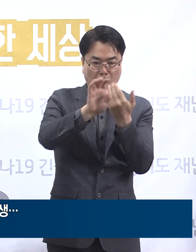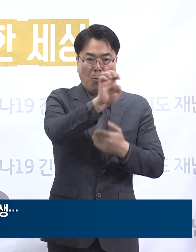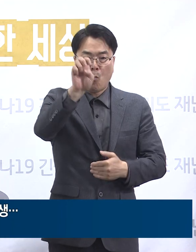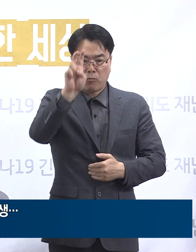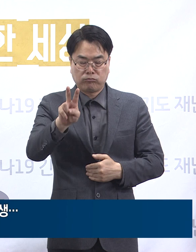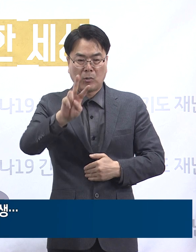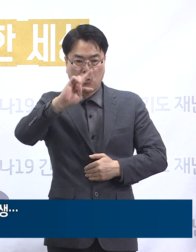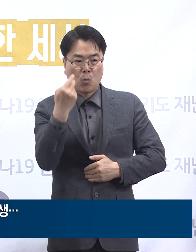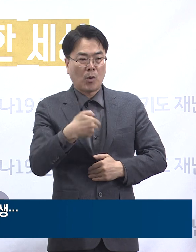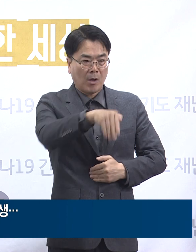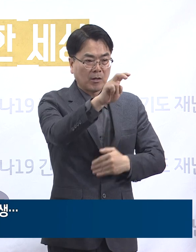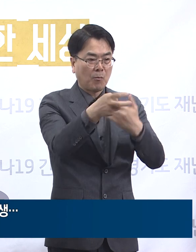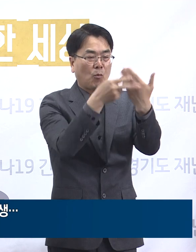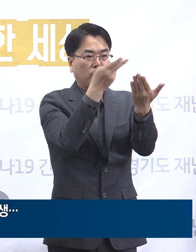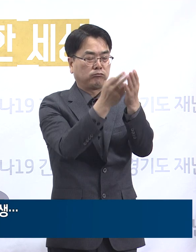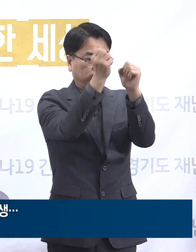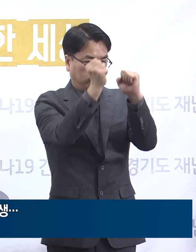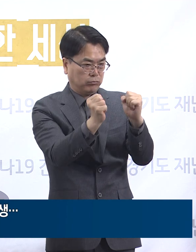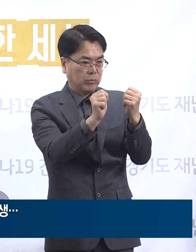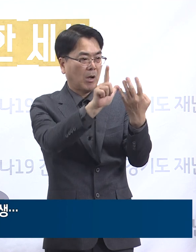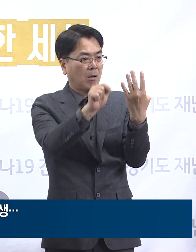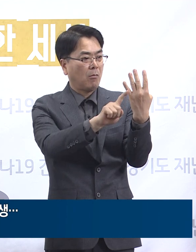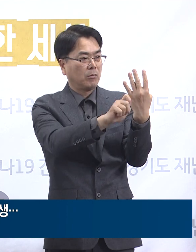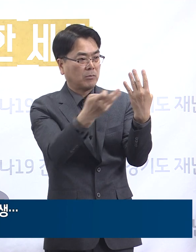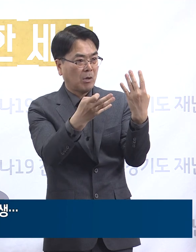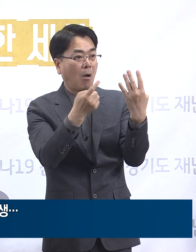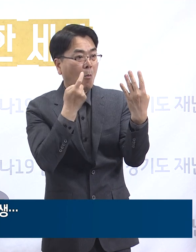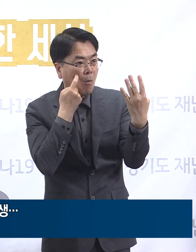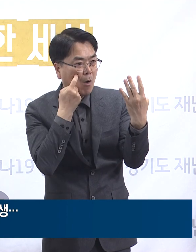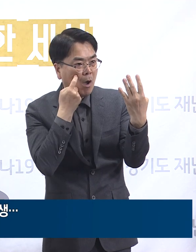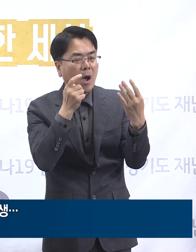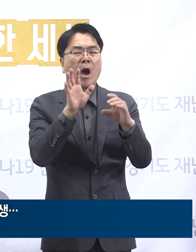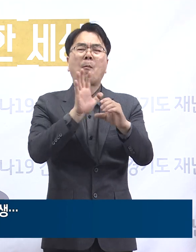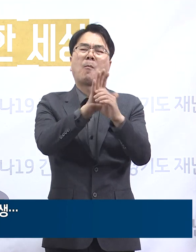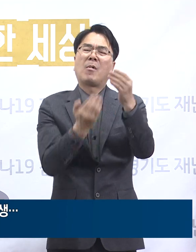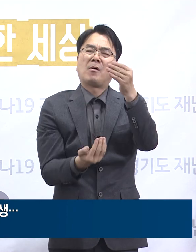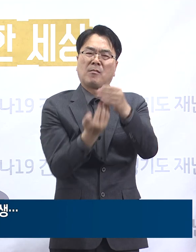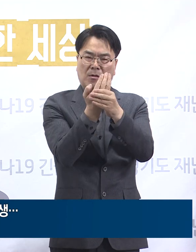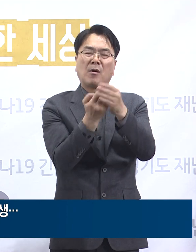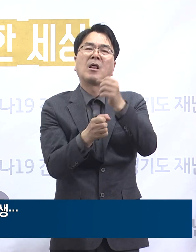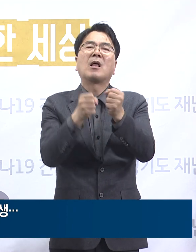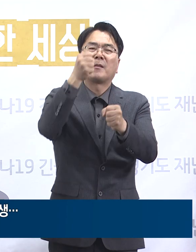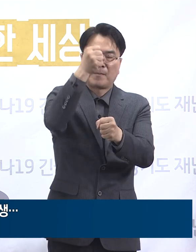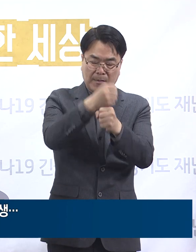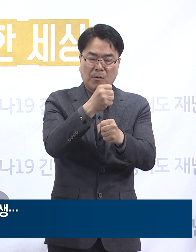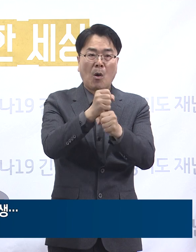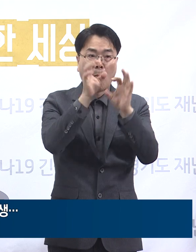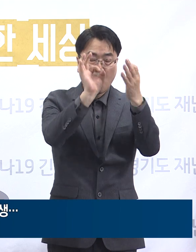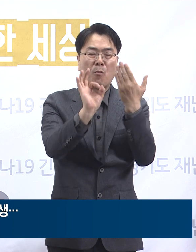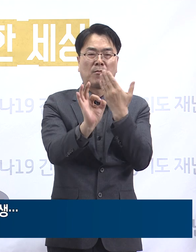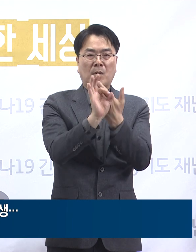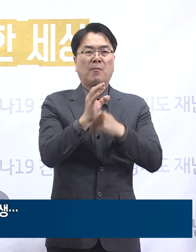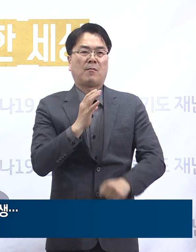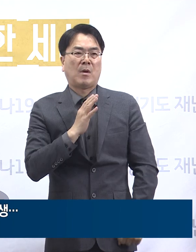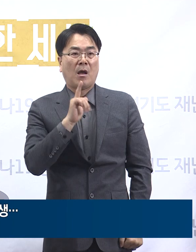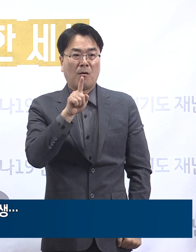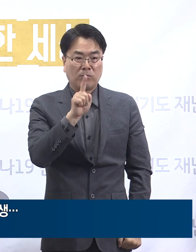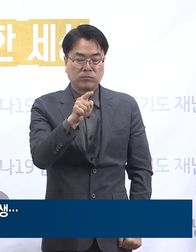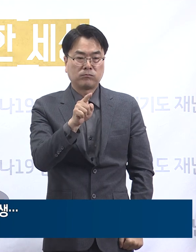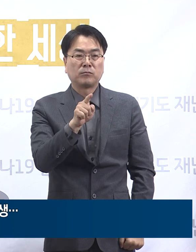중이던 환자 한 분이 14일 확진 판정을 받았습니다. 이 환자분은 3월 28일부터 3월